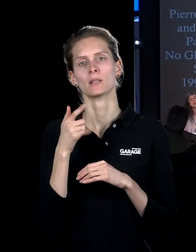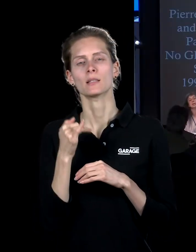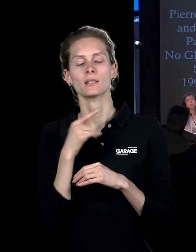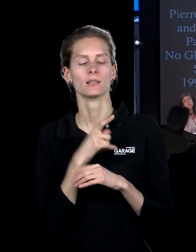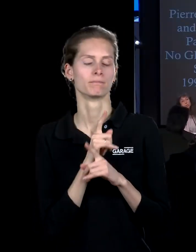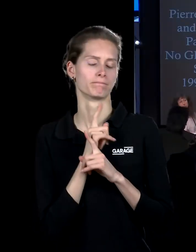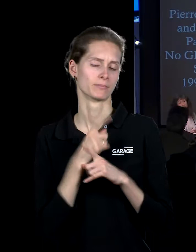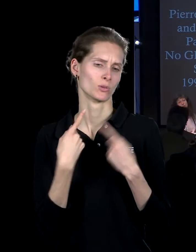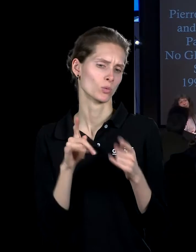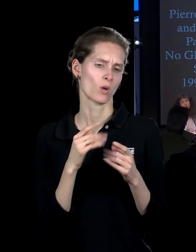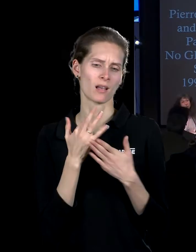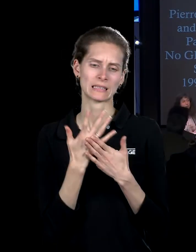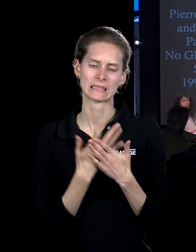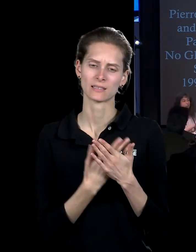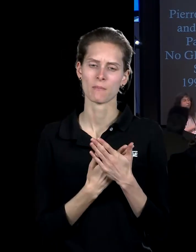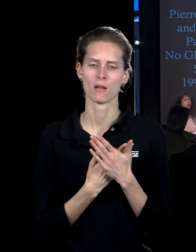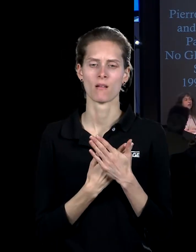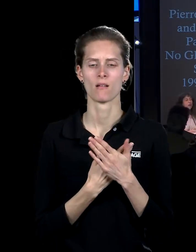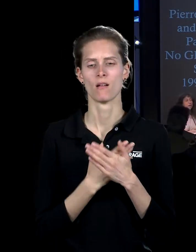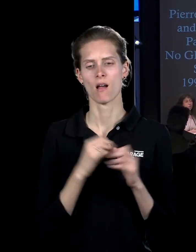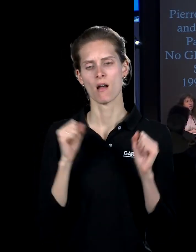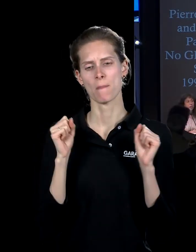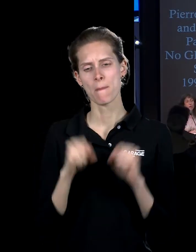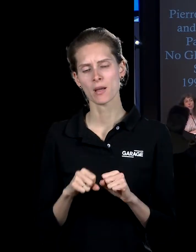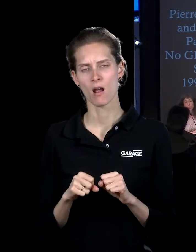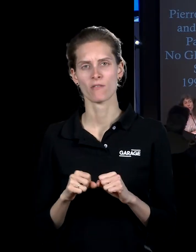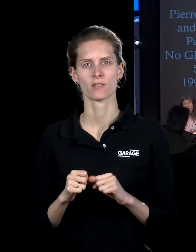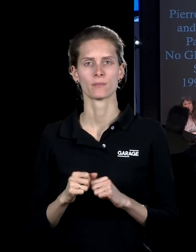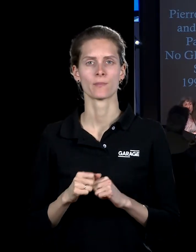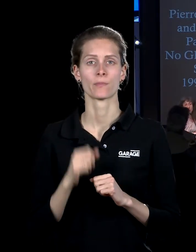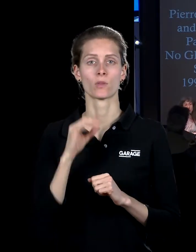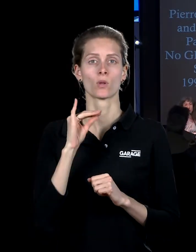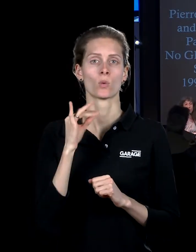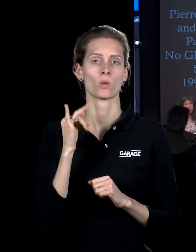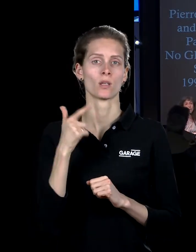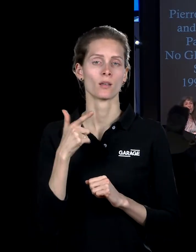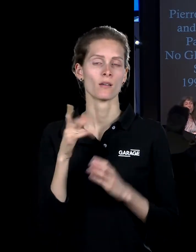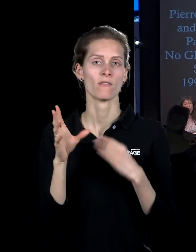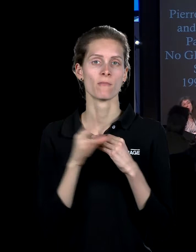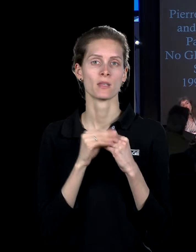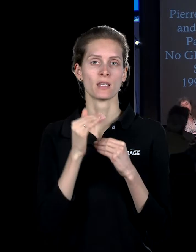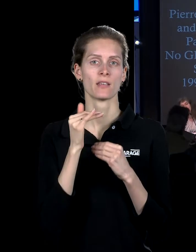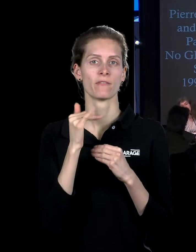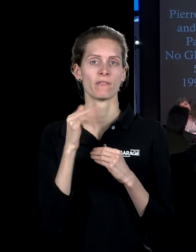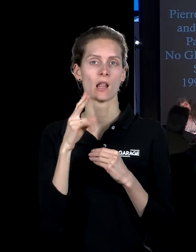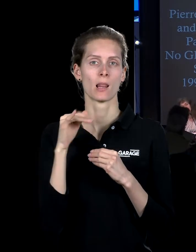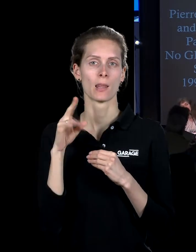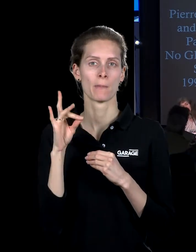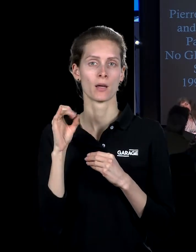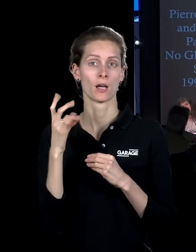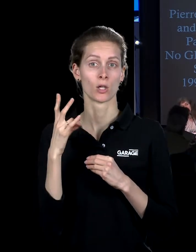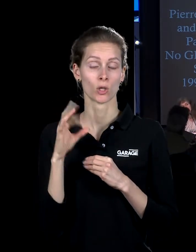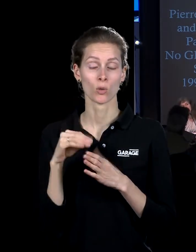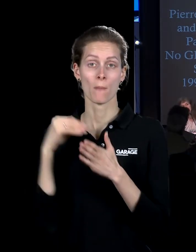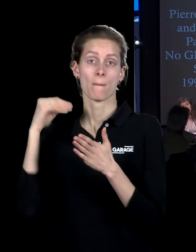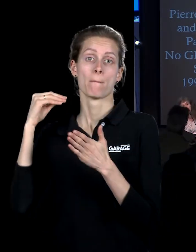устроена система персонажей авторских прав. И Вик вместе с Филиппом Парено покупают персонажа